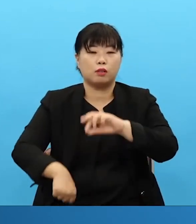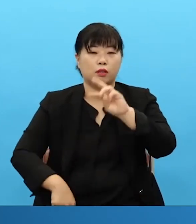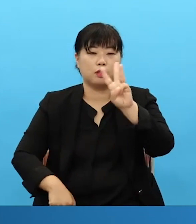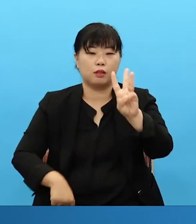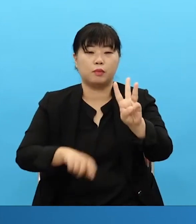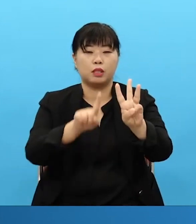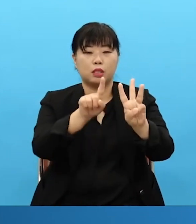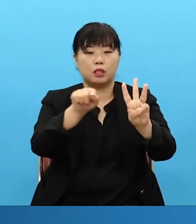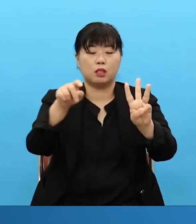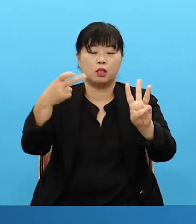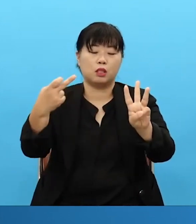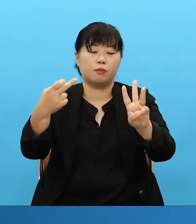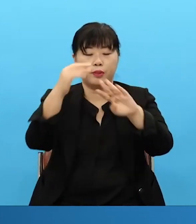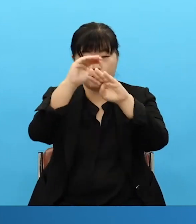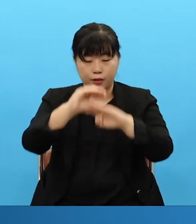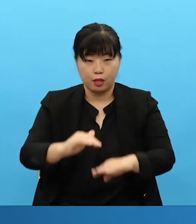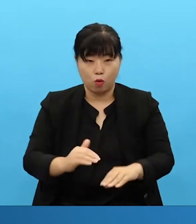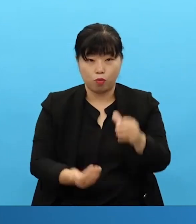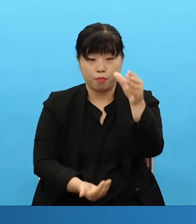전 세계에서 다 알고 있습니다.